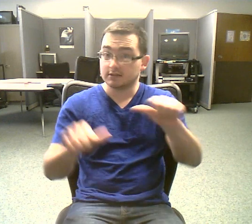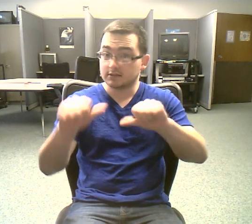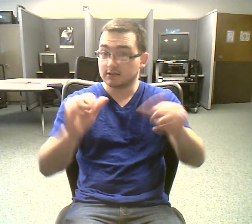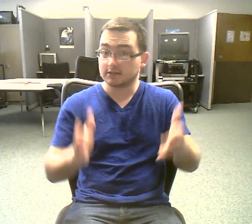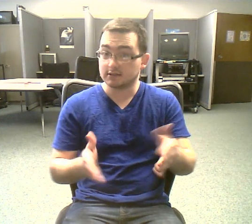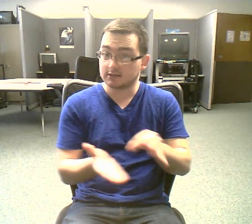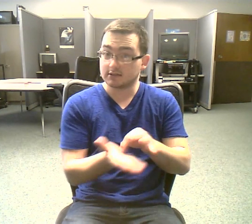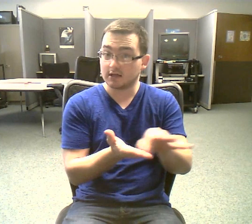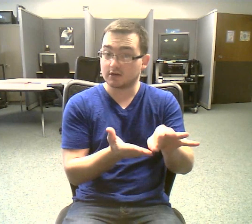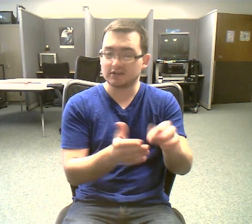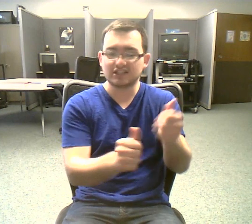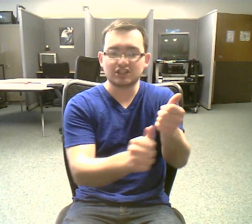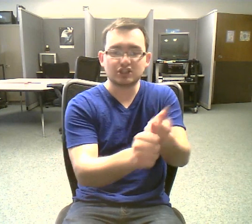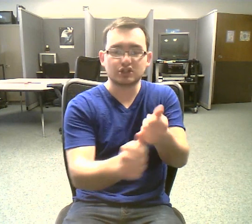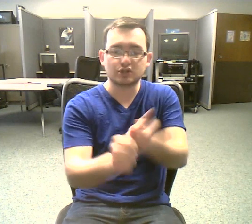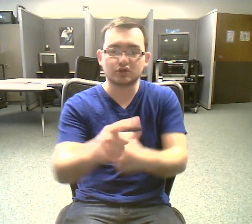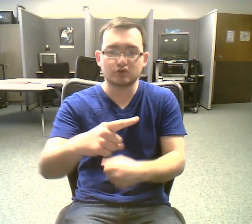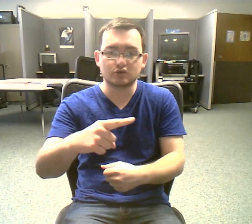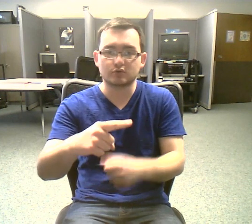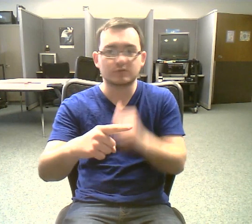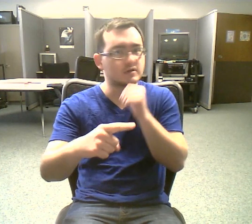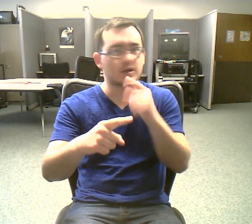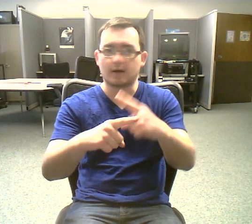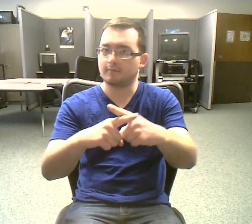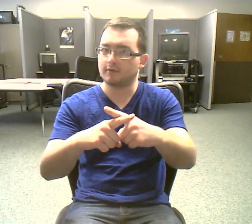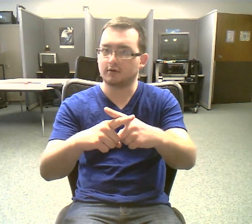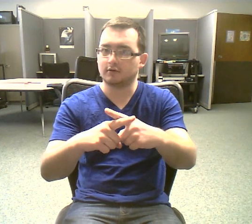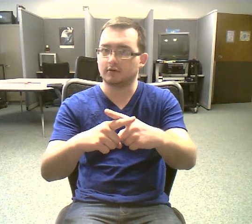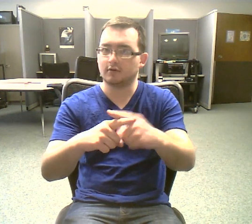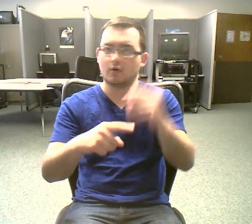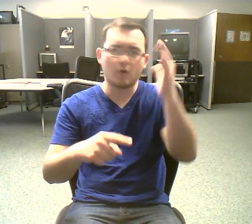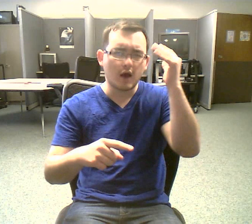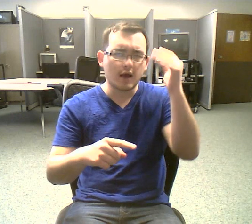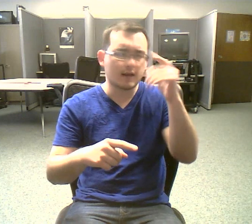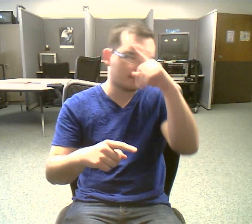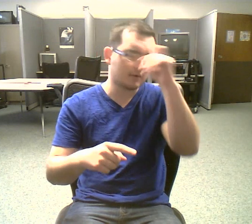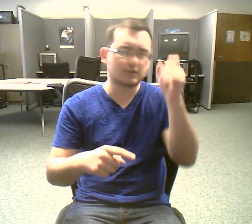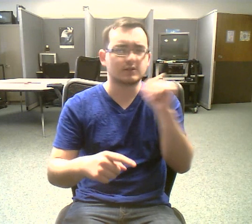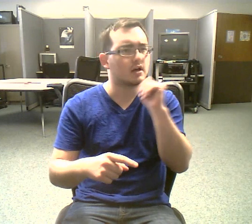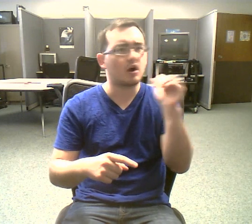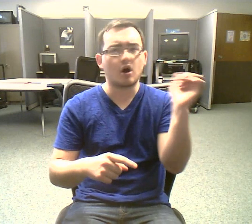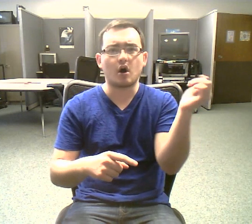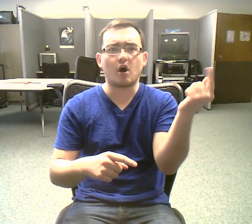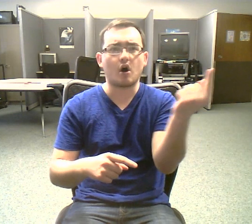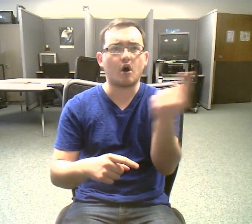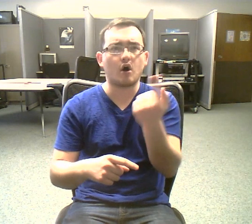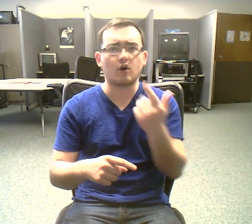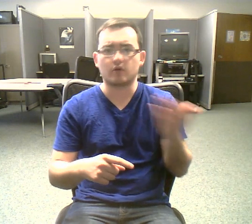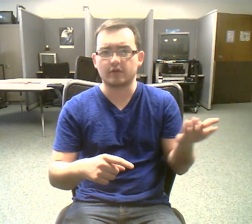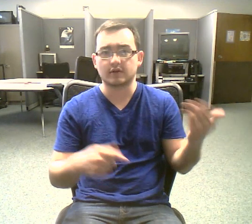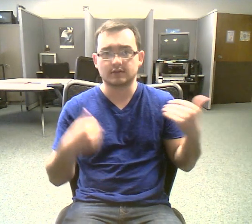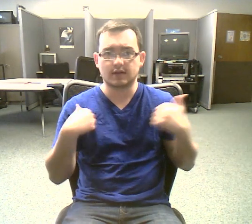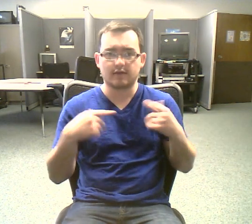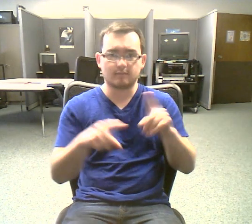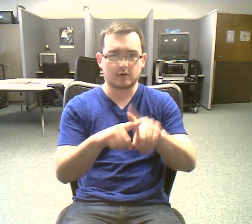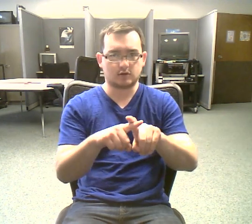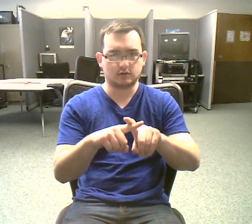They count individuals. Not every organism has pairs. You probably have 46 chromosomes,